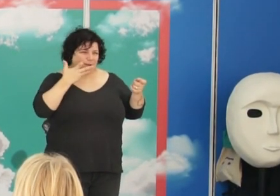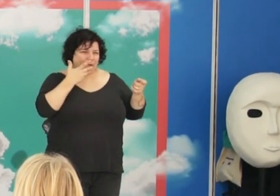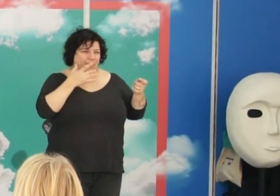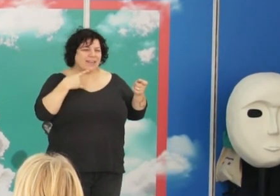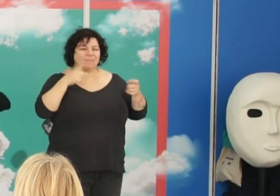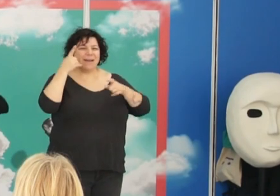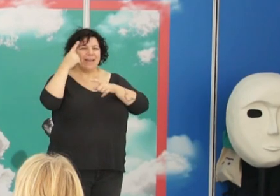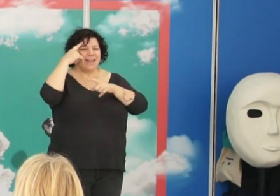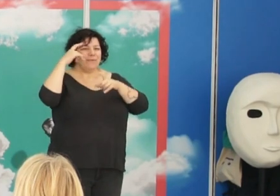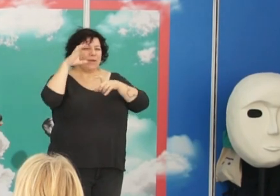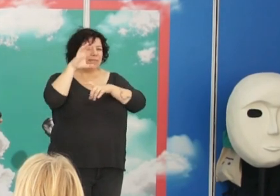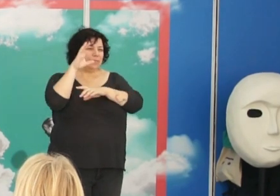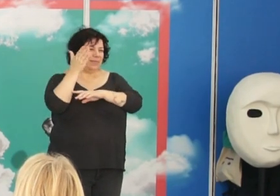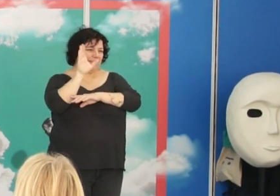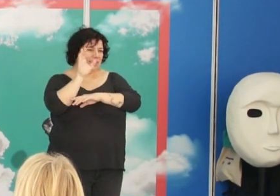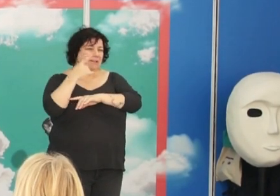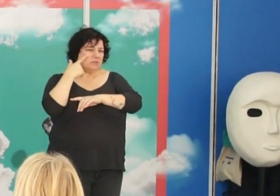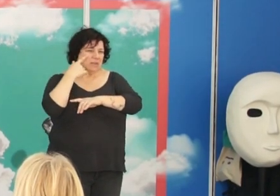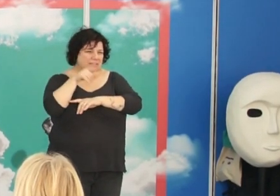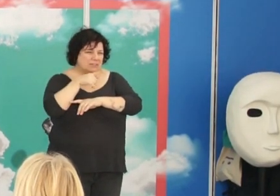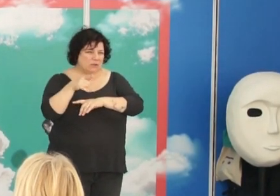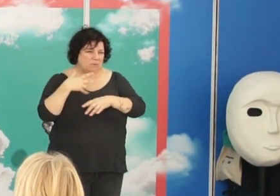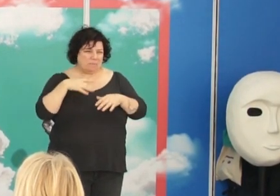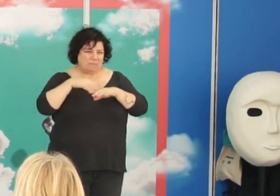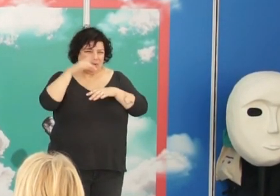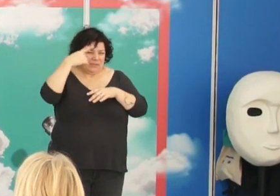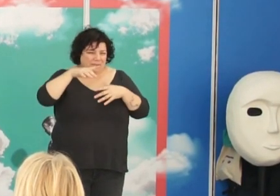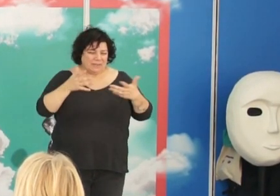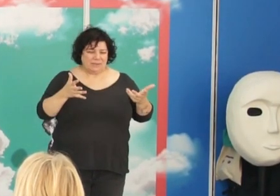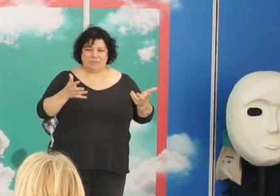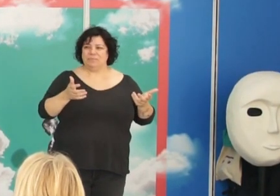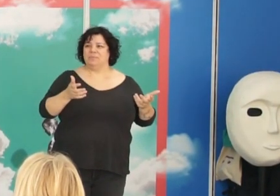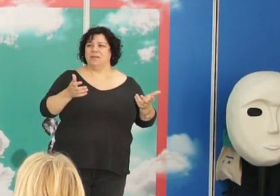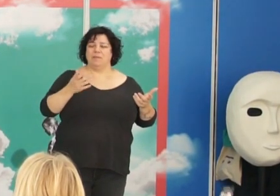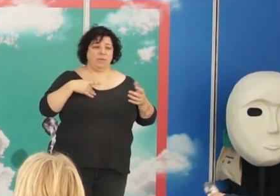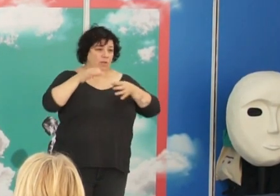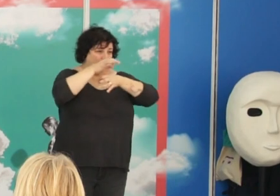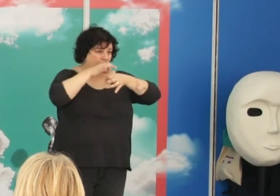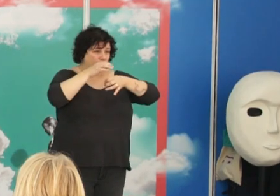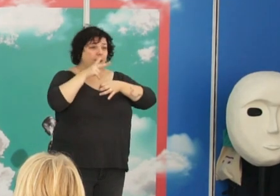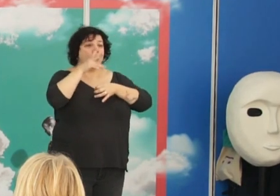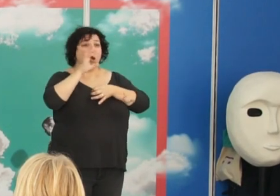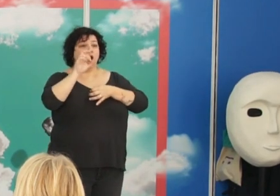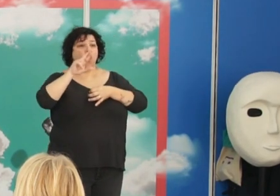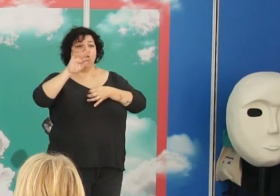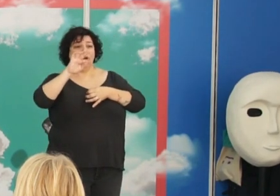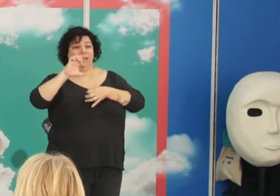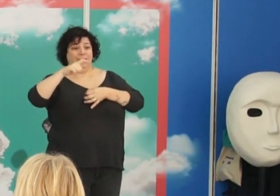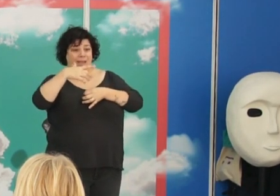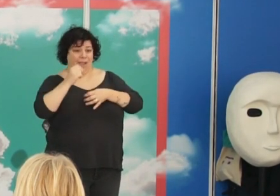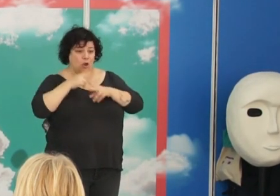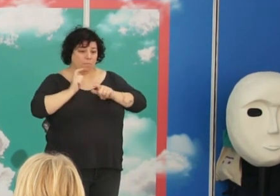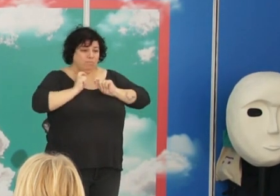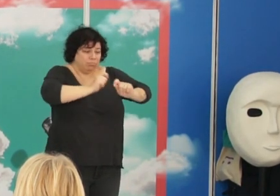neurociencia y demás, esto os va a sonar de sobra, pero bueno, las células de Ortega, que así se llaman, o sea,